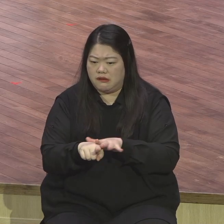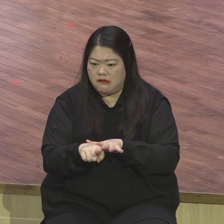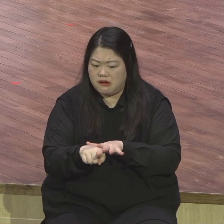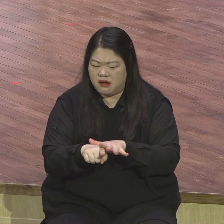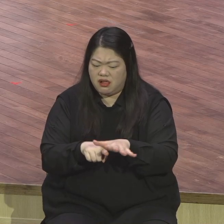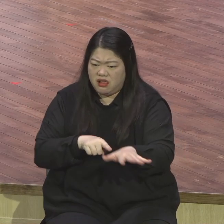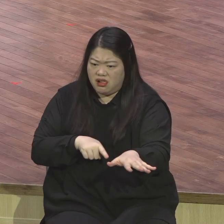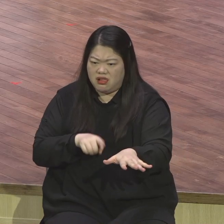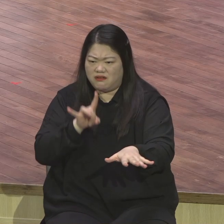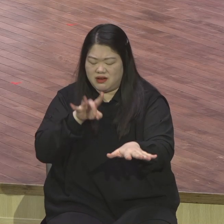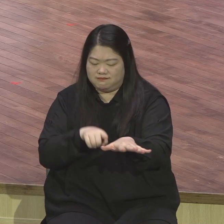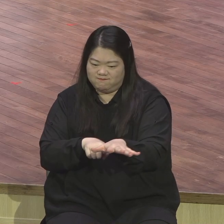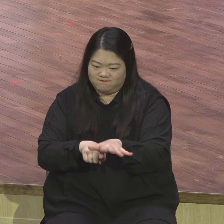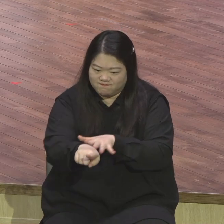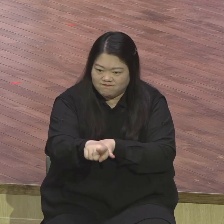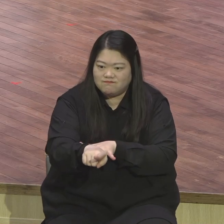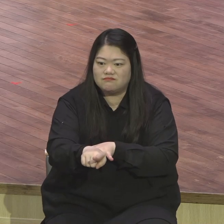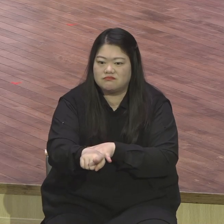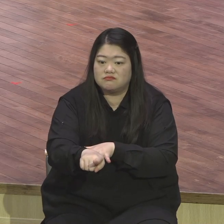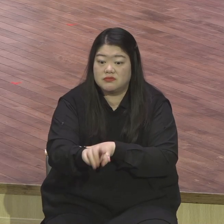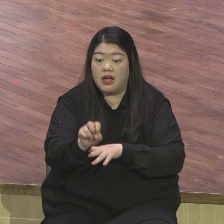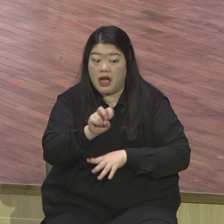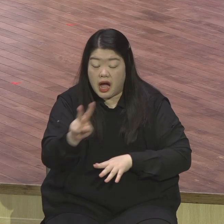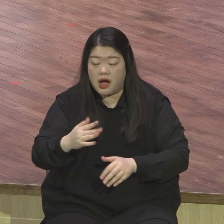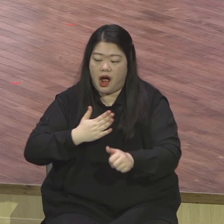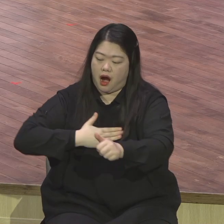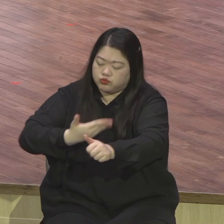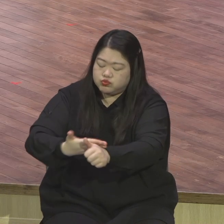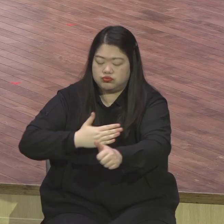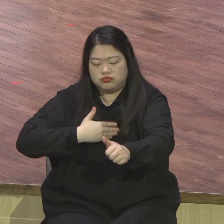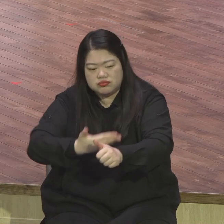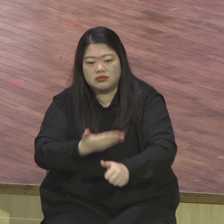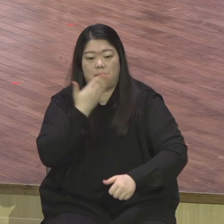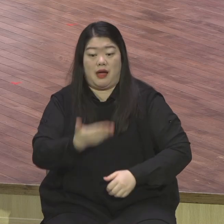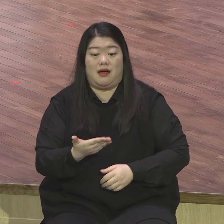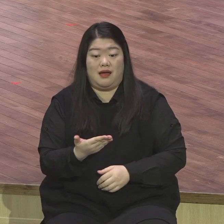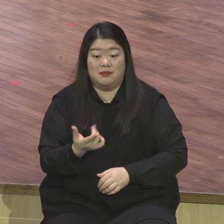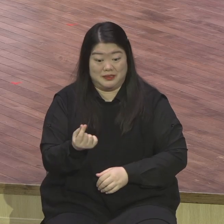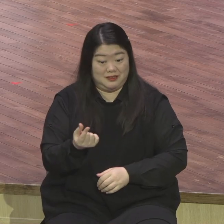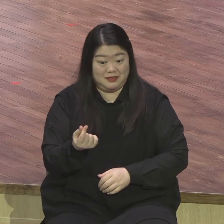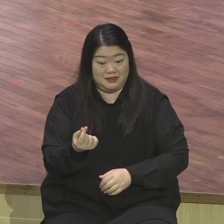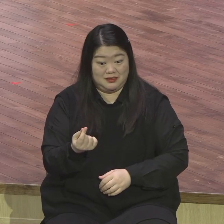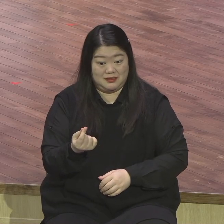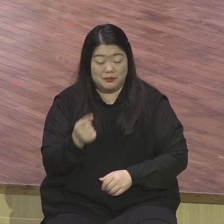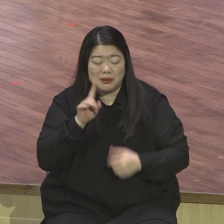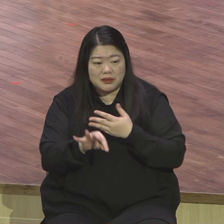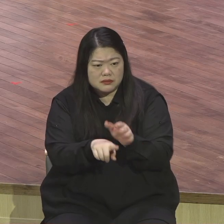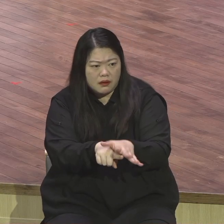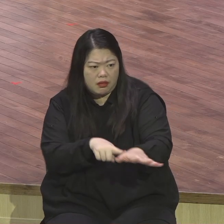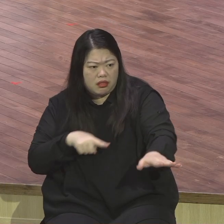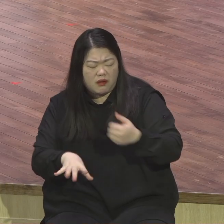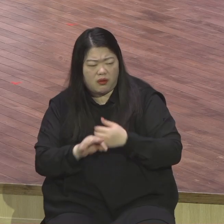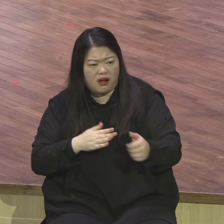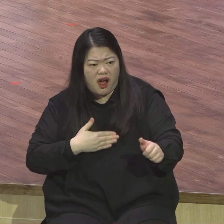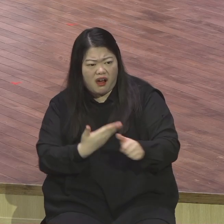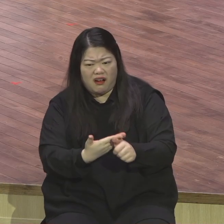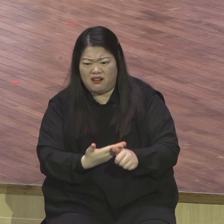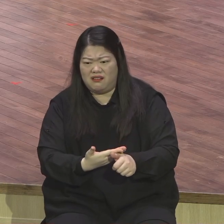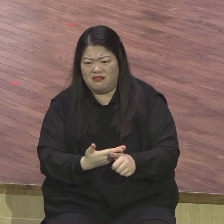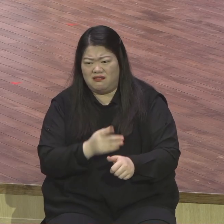문화개혁의 주도자 그래서 이제 영적 서밋 문화 서밋 기능